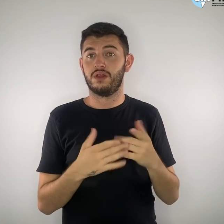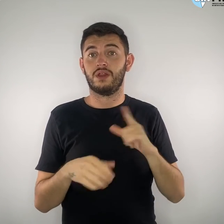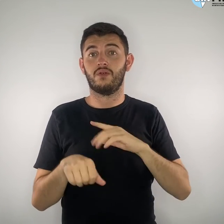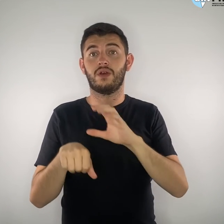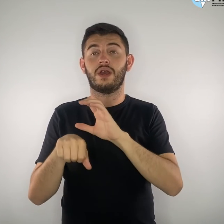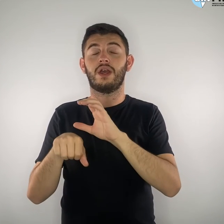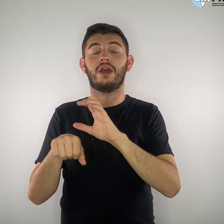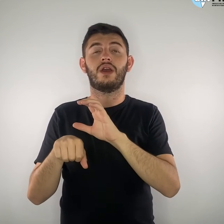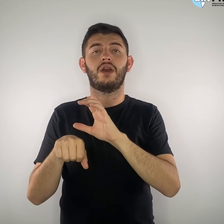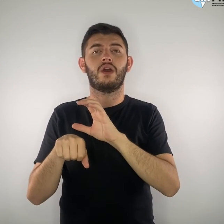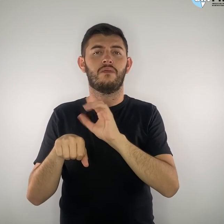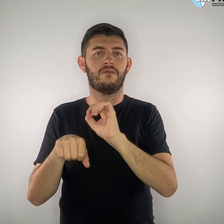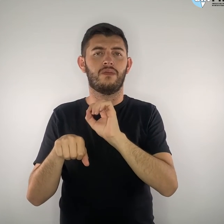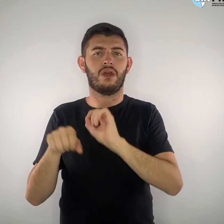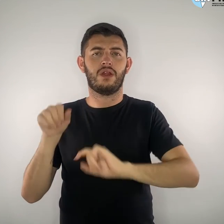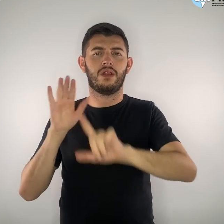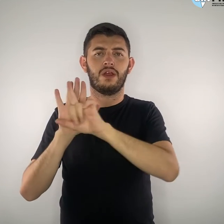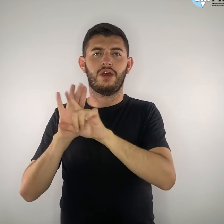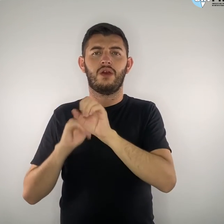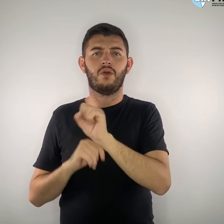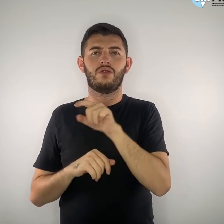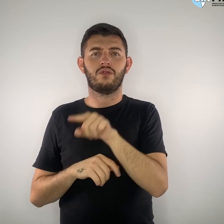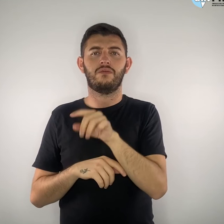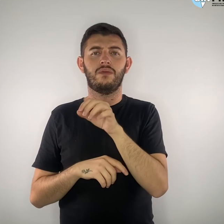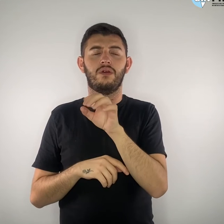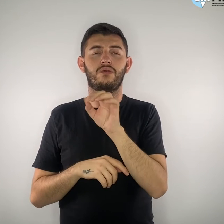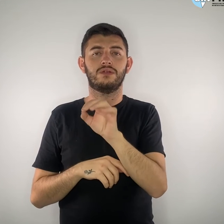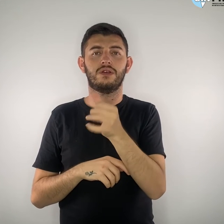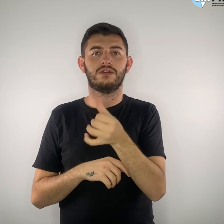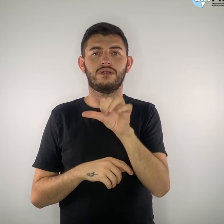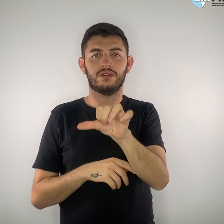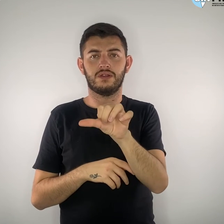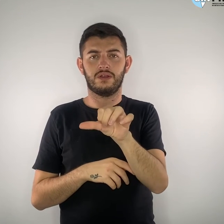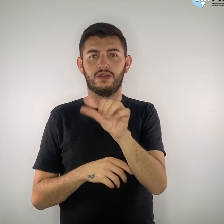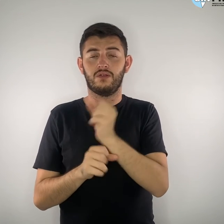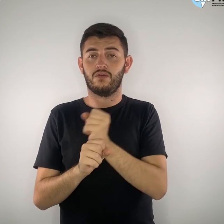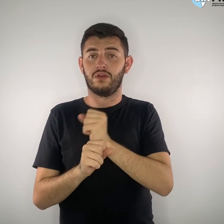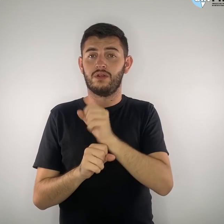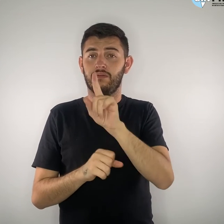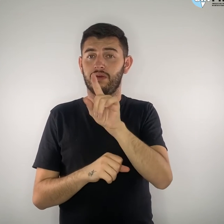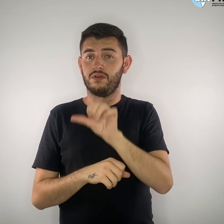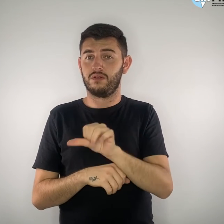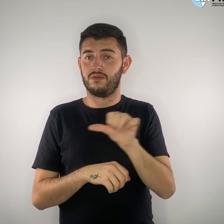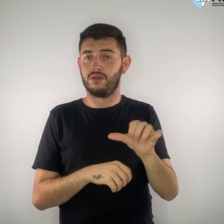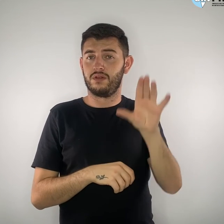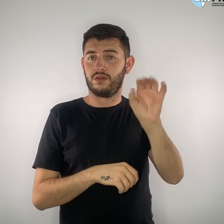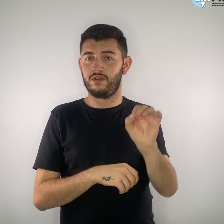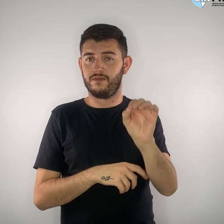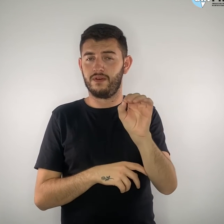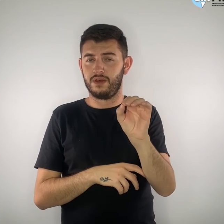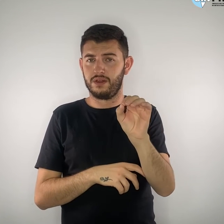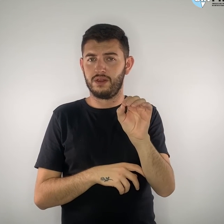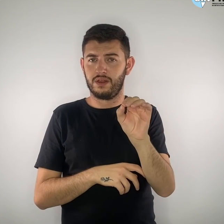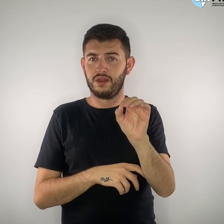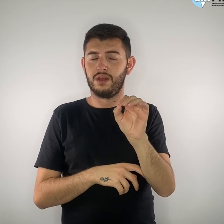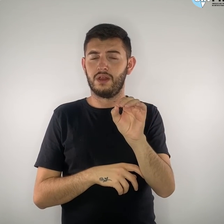da Lei de Número 8.069, de 1990. O Estatuto da